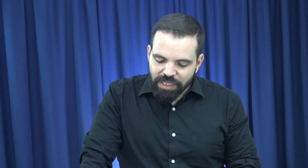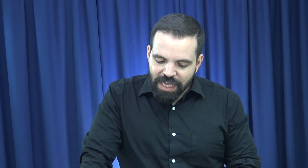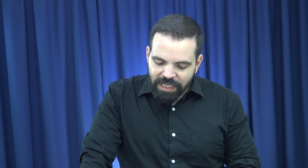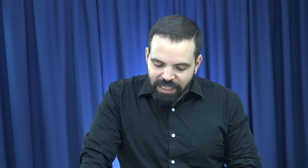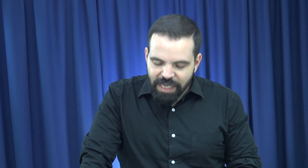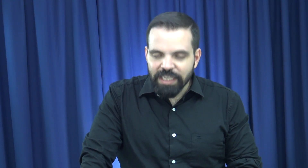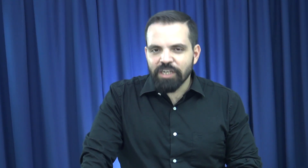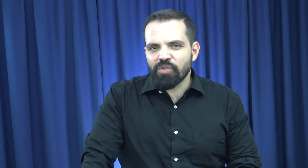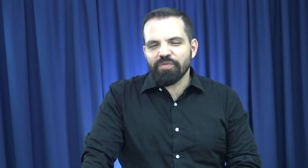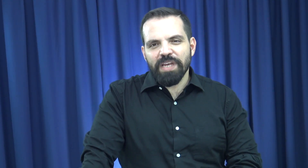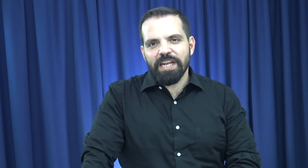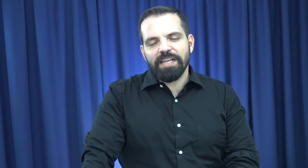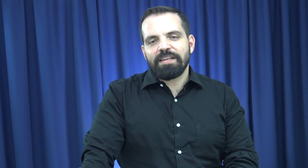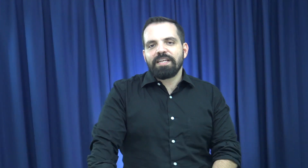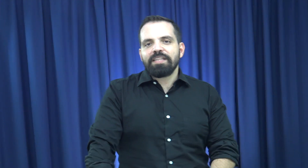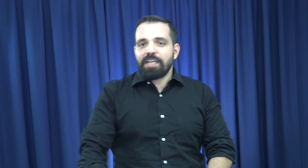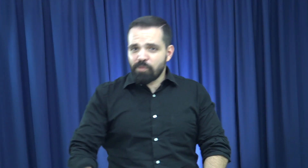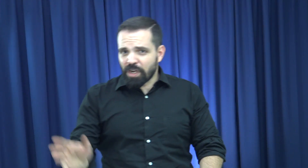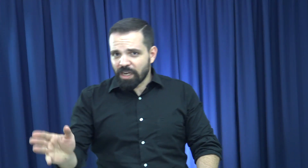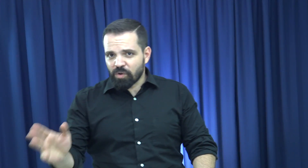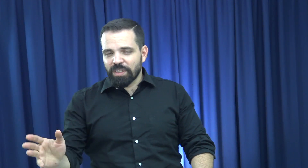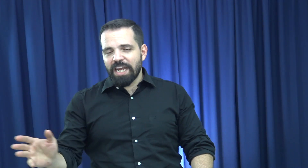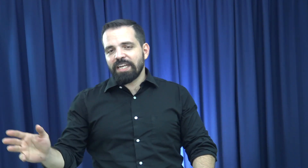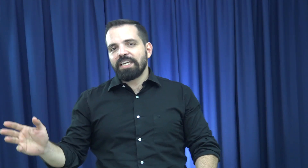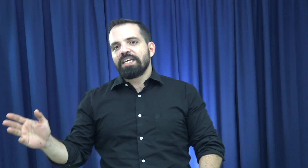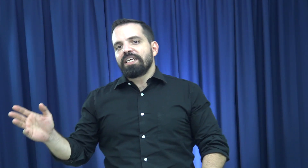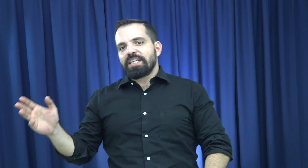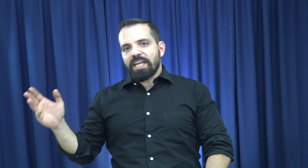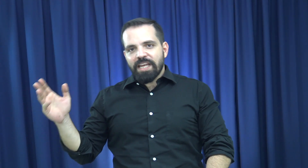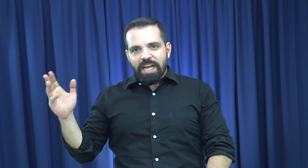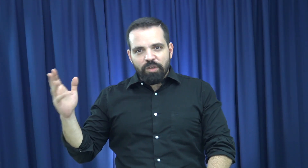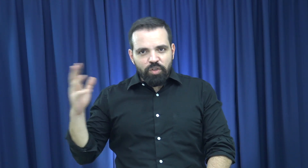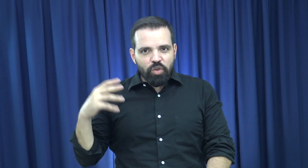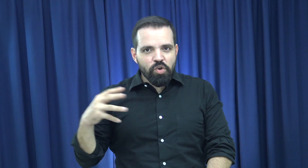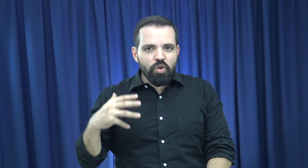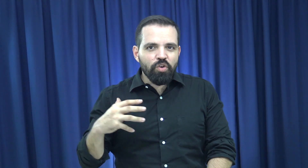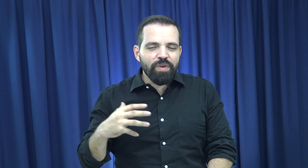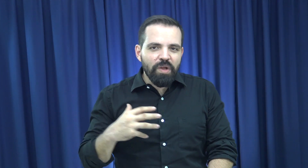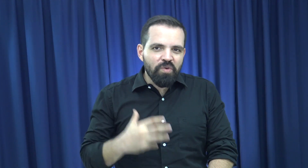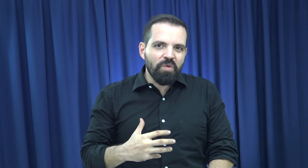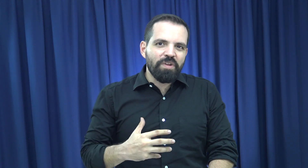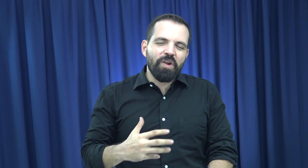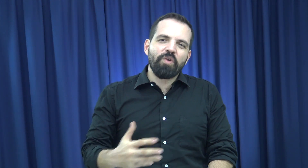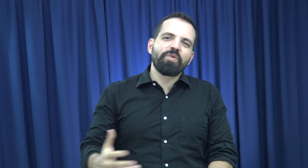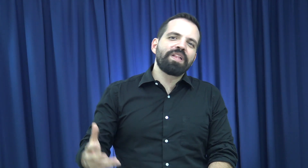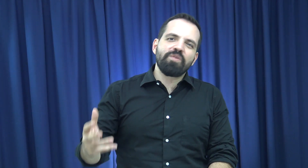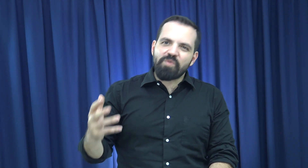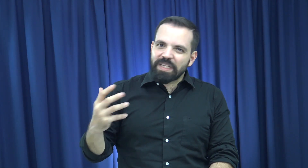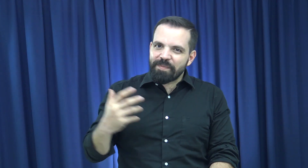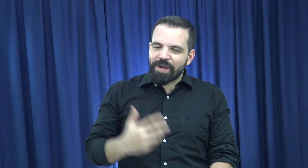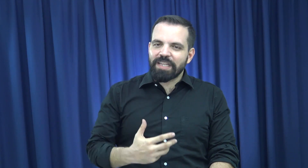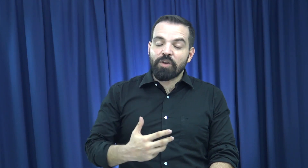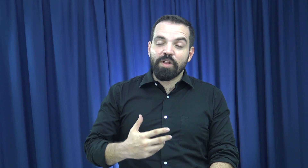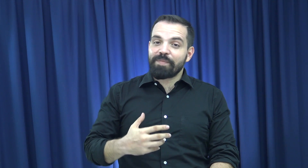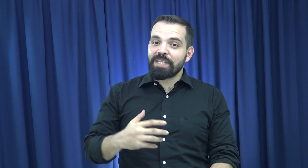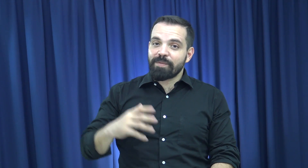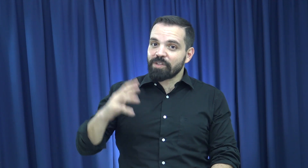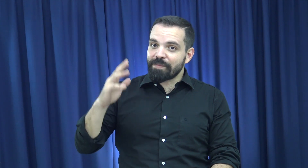en quien confiaré. Tenemos que recordar que a nosotros no nos cuida un hombre, no nos cuida un guardaespaldas, no dependemos de